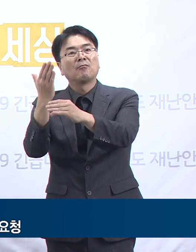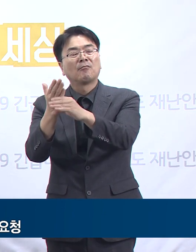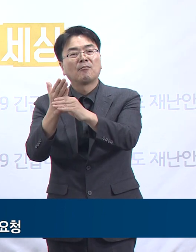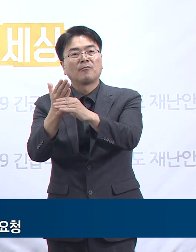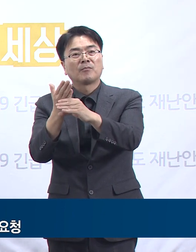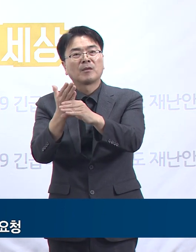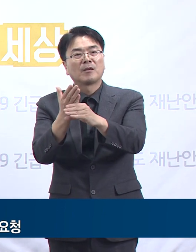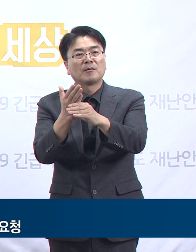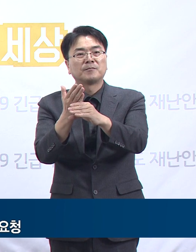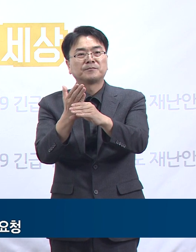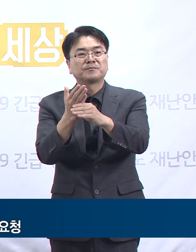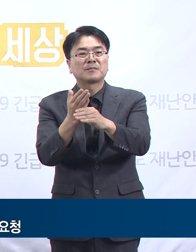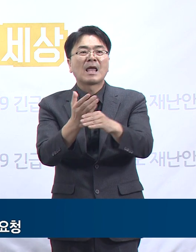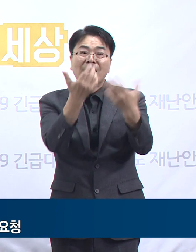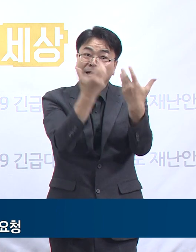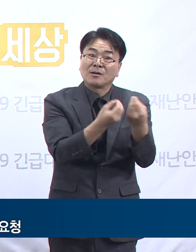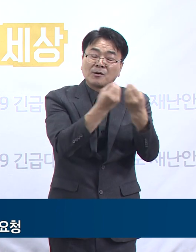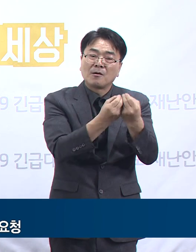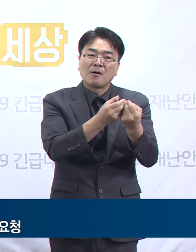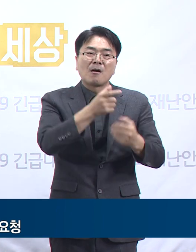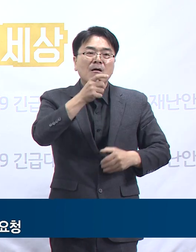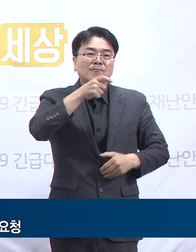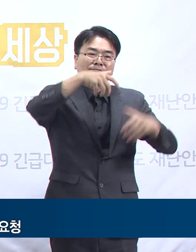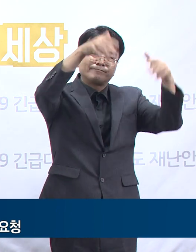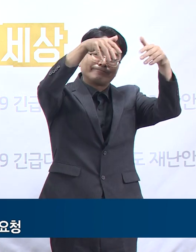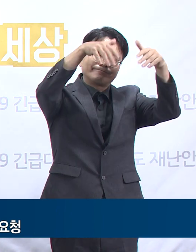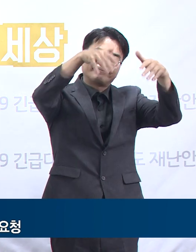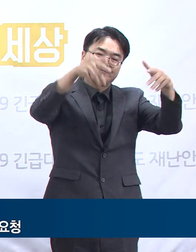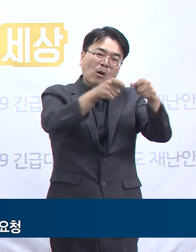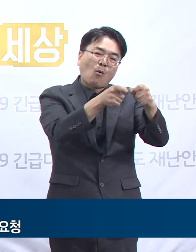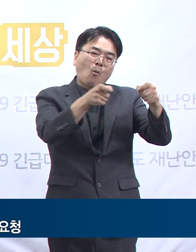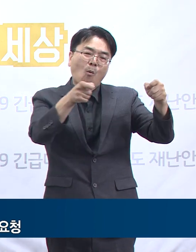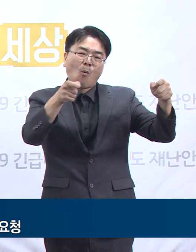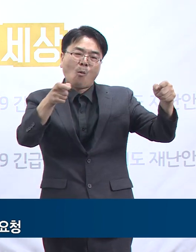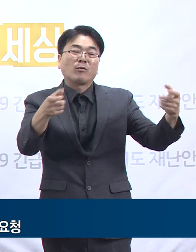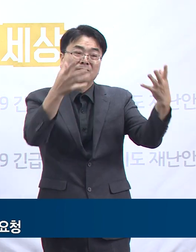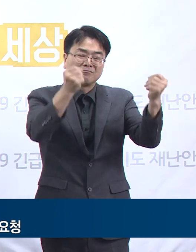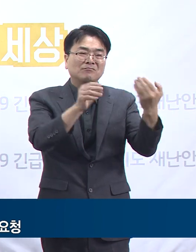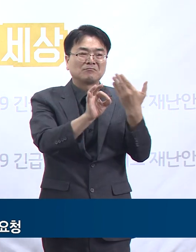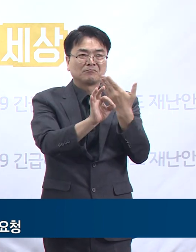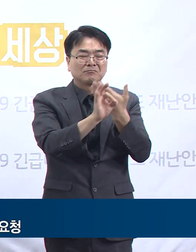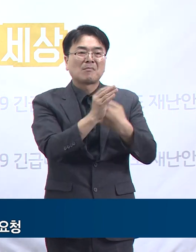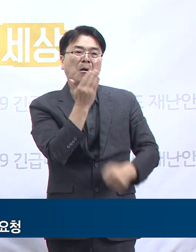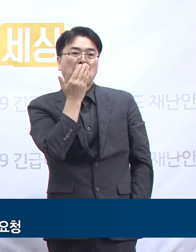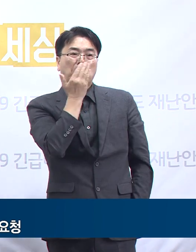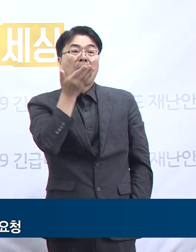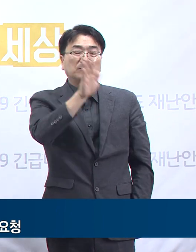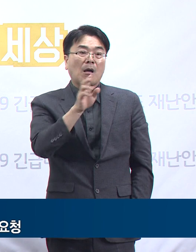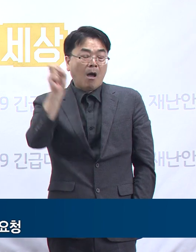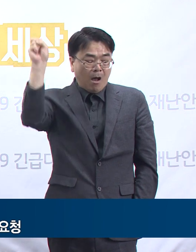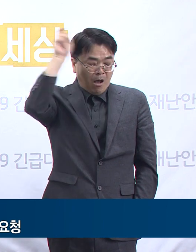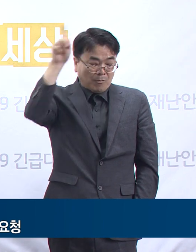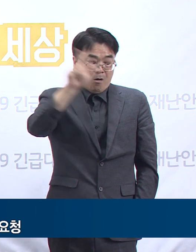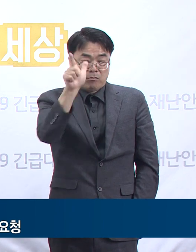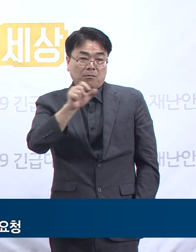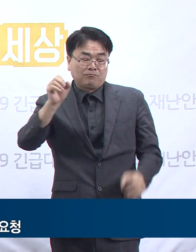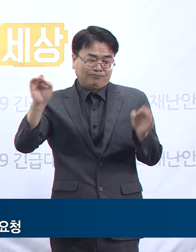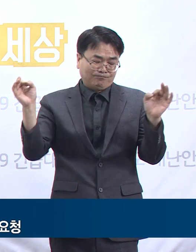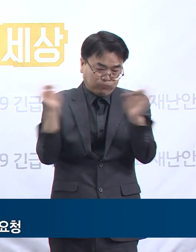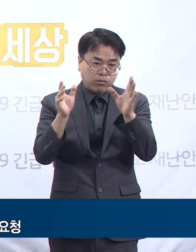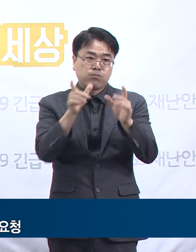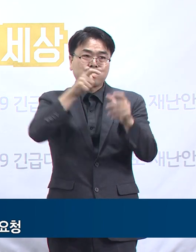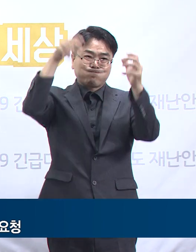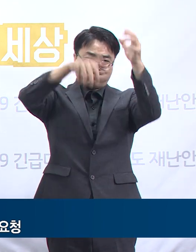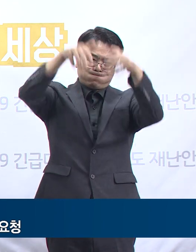총 강우량보다 얼마나 짧은 시간 내에 집중호우가 내리는 것인지가 수혜의 피해 정도를